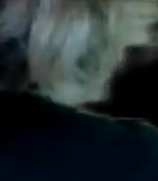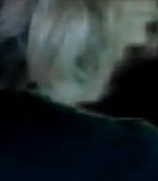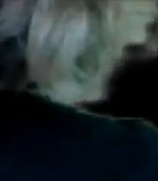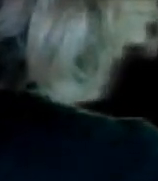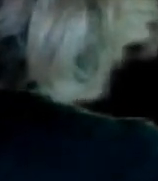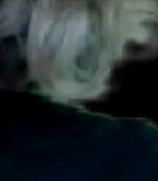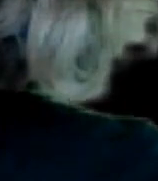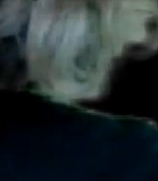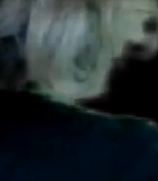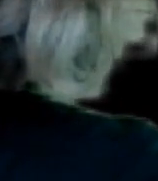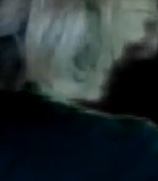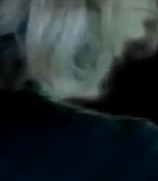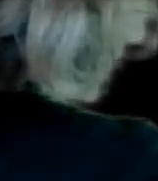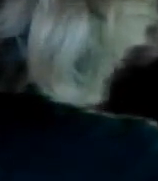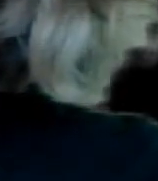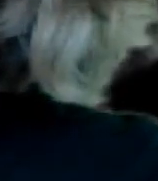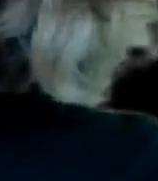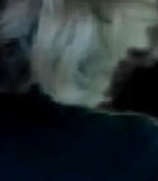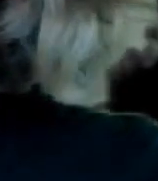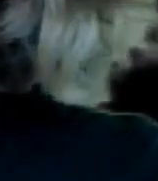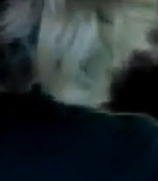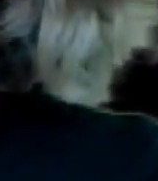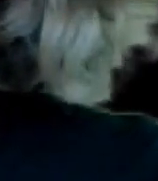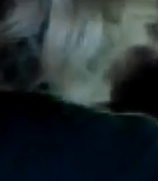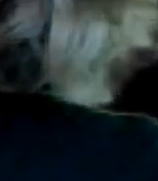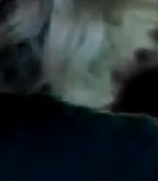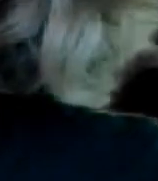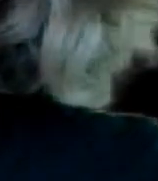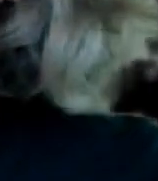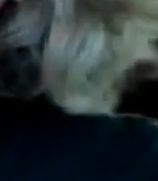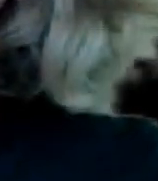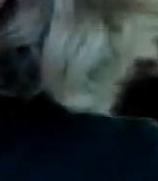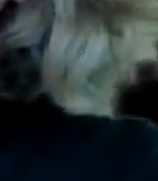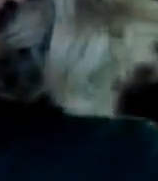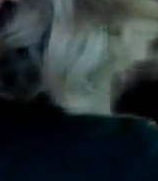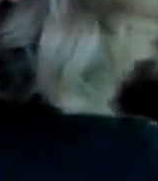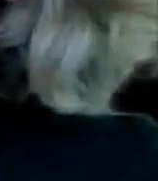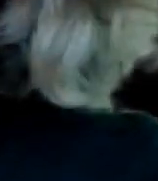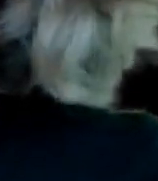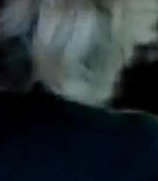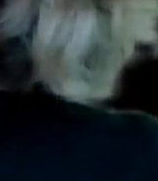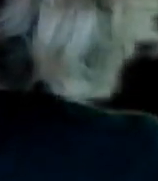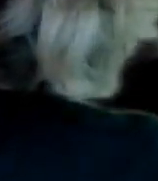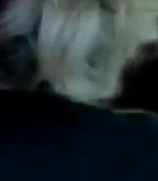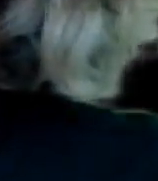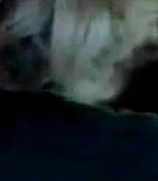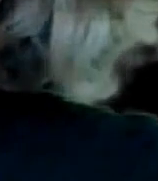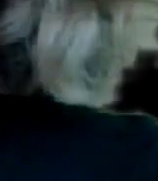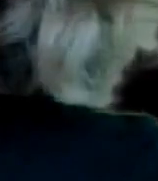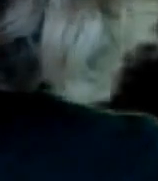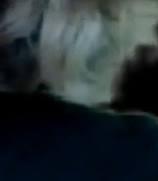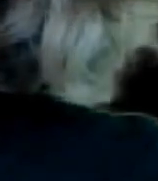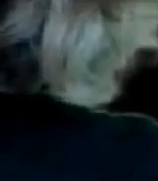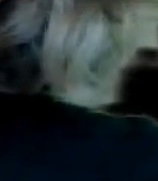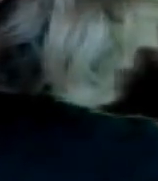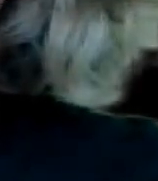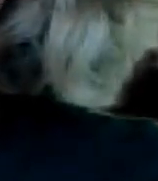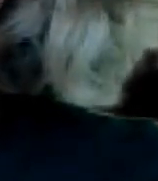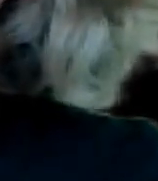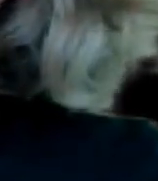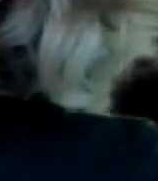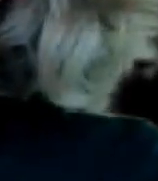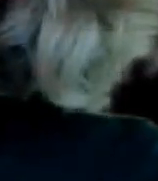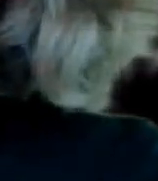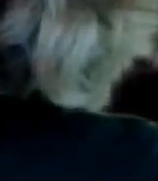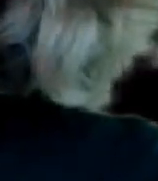Pues la manera de pensar por sí mismos Las preguntas Porque la mayoría de los pseudo periodistas Llevan